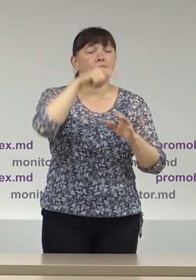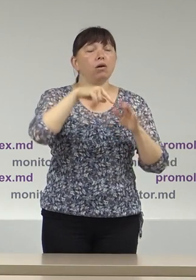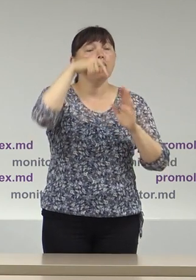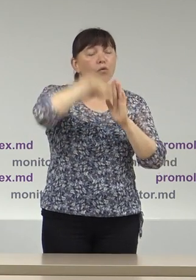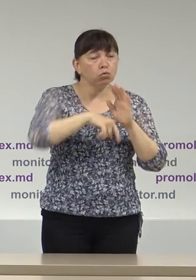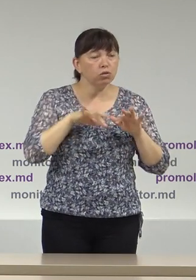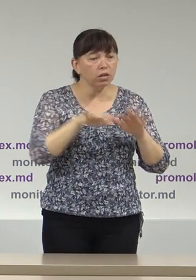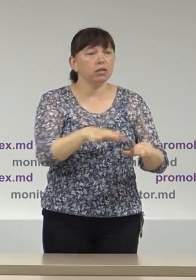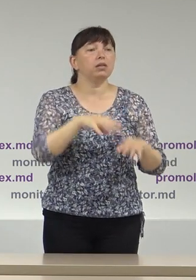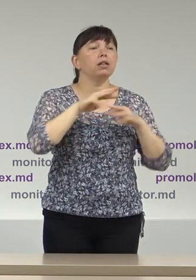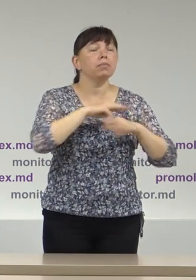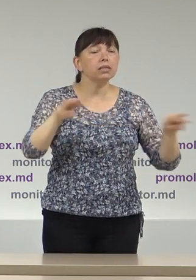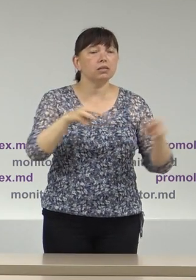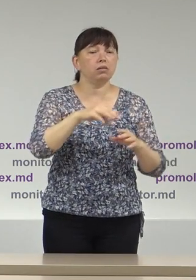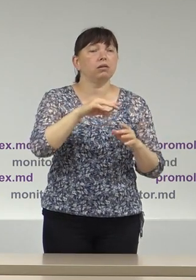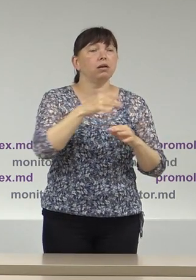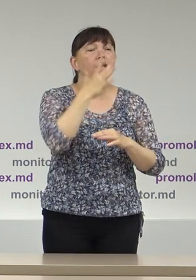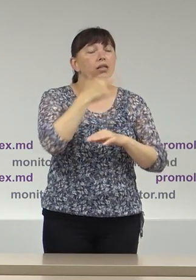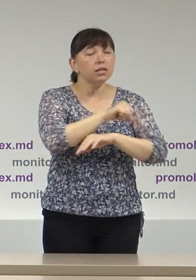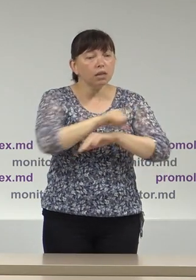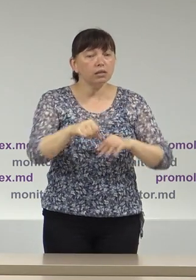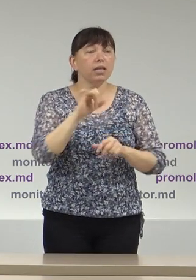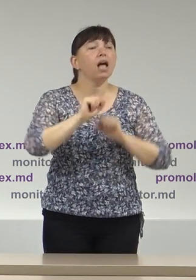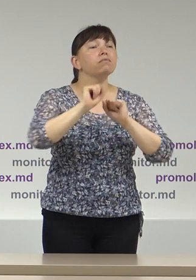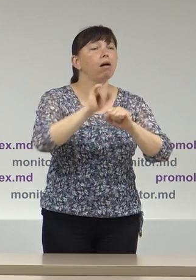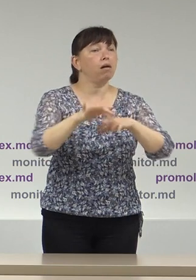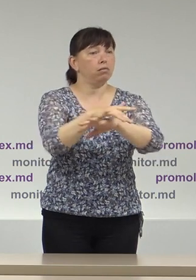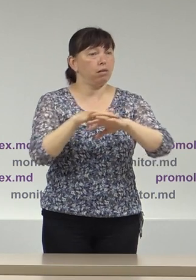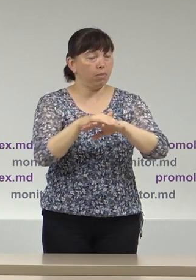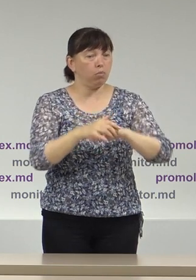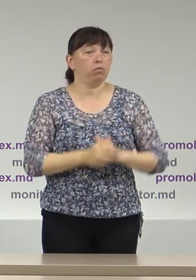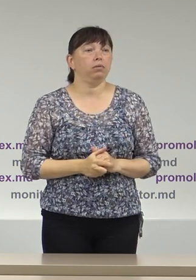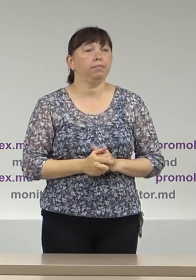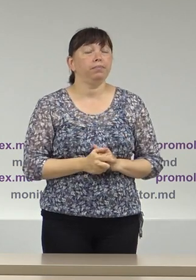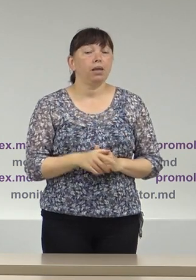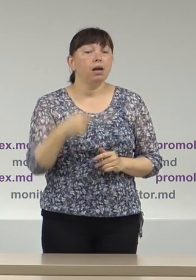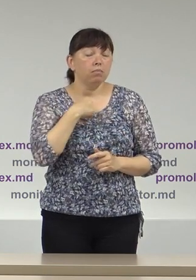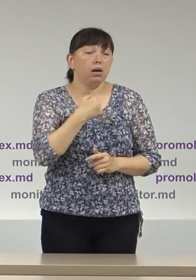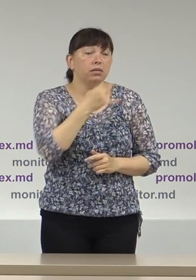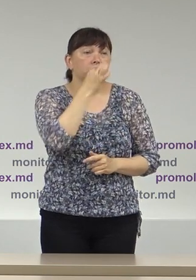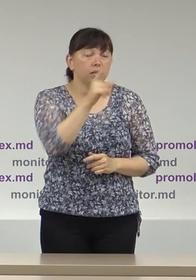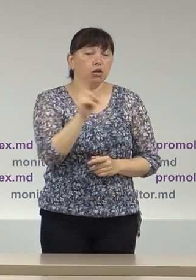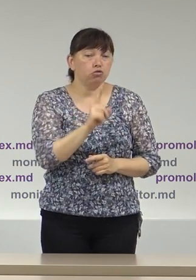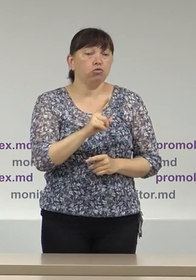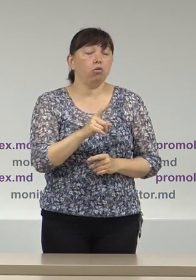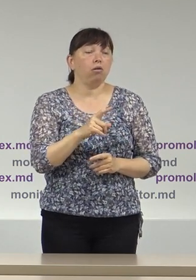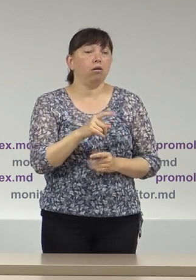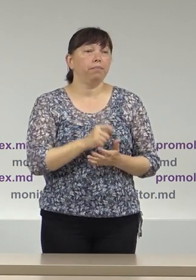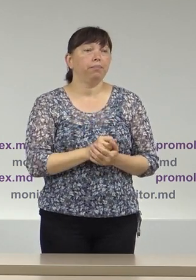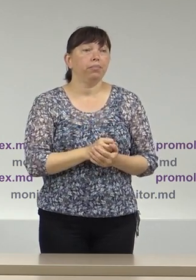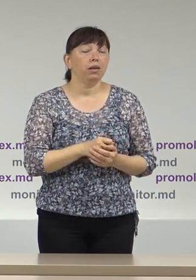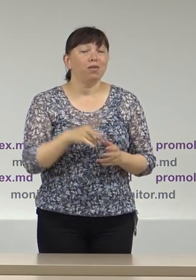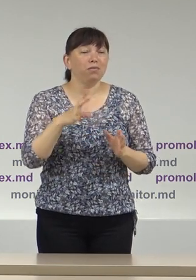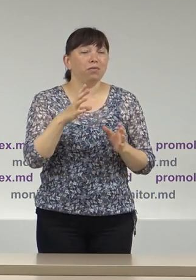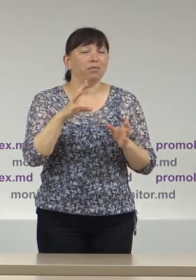Integrării Europene, dar și avocatul poporului. Atragem atenția, inclusiv în contextul